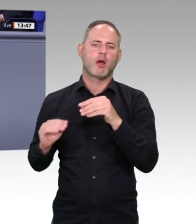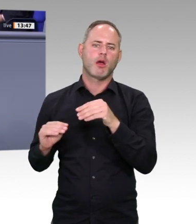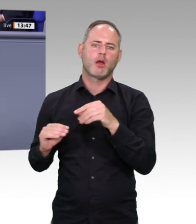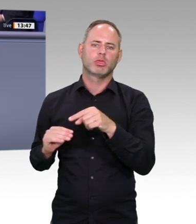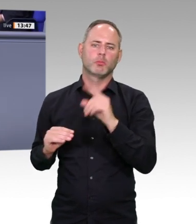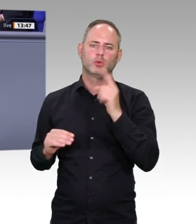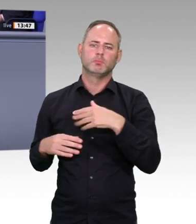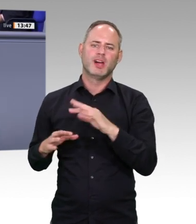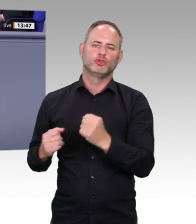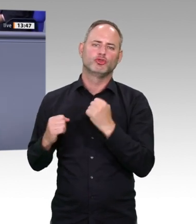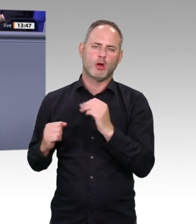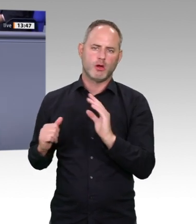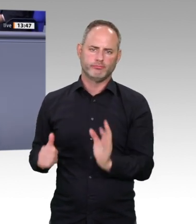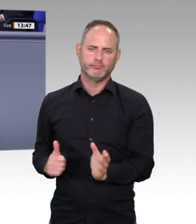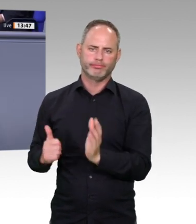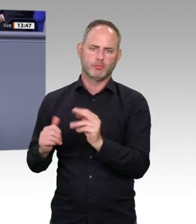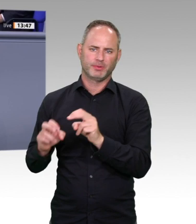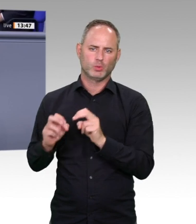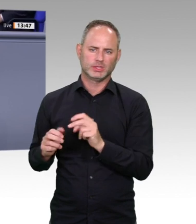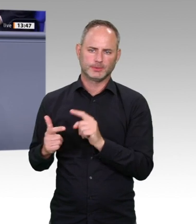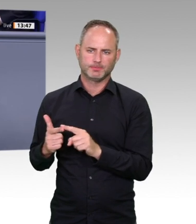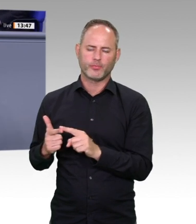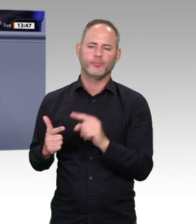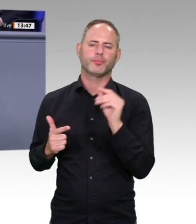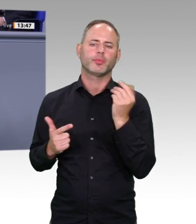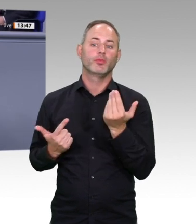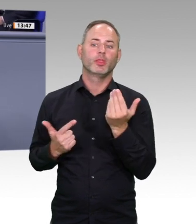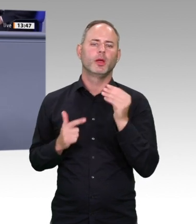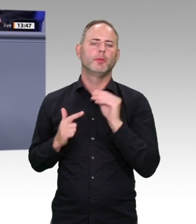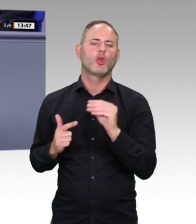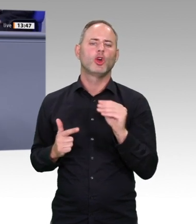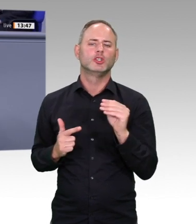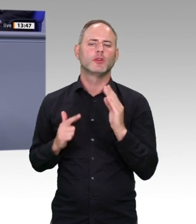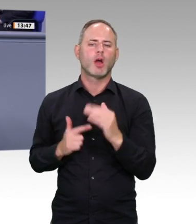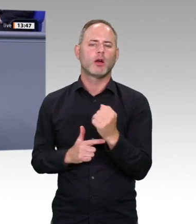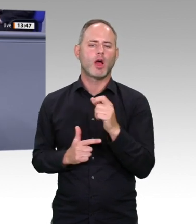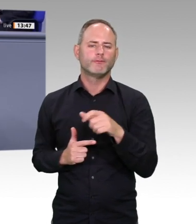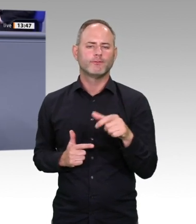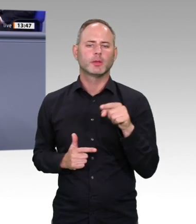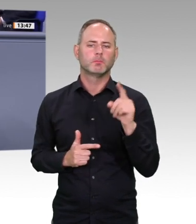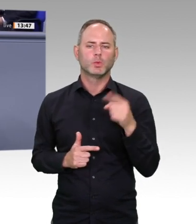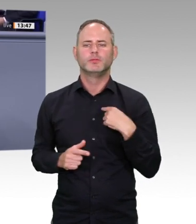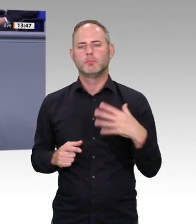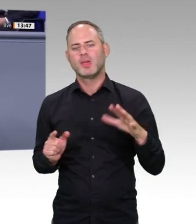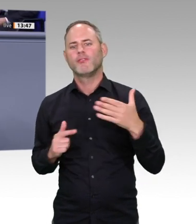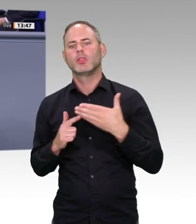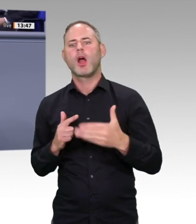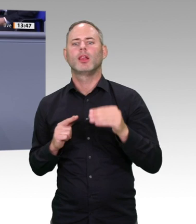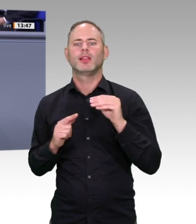verantwortungsvoll handeln. Grundlage dafür ist auch eine frühe Bildung. Das